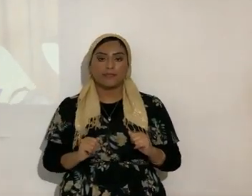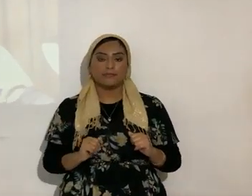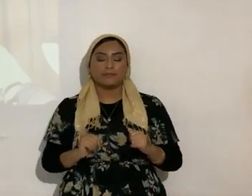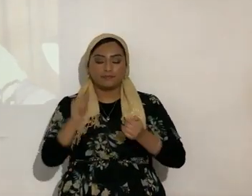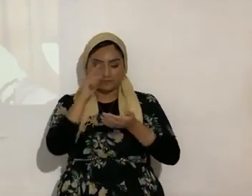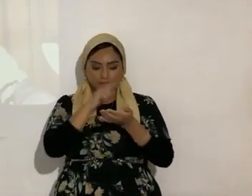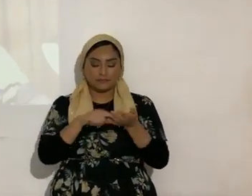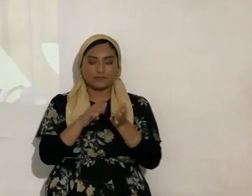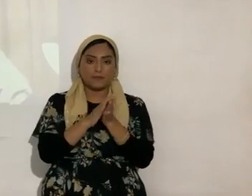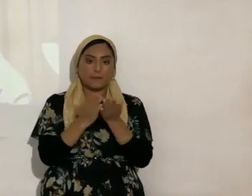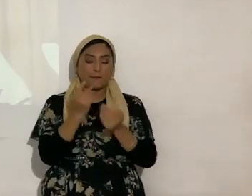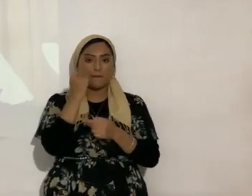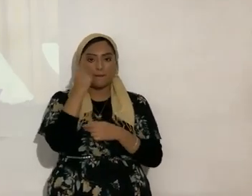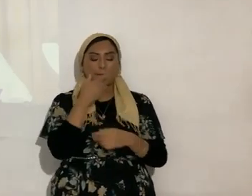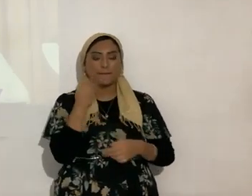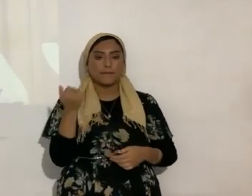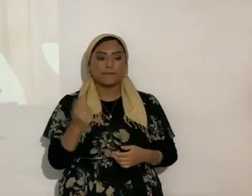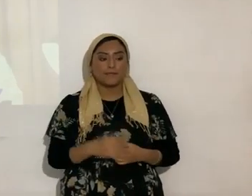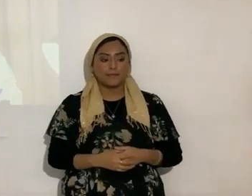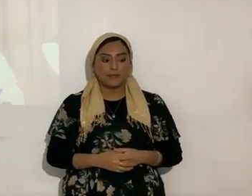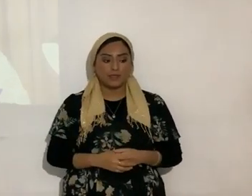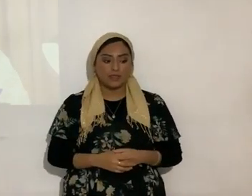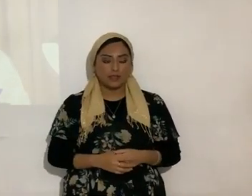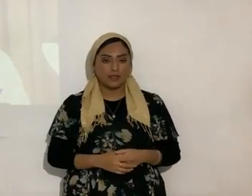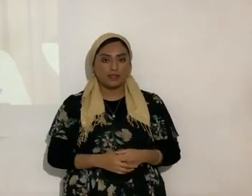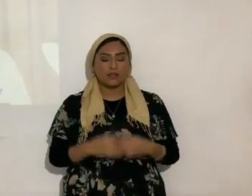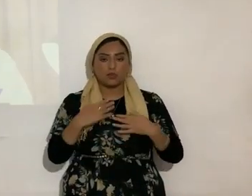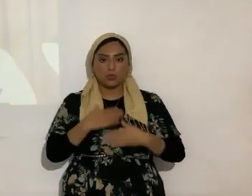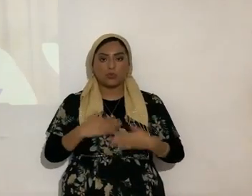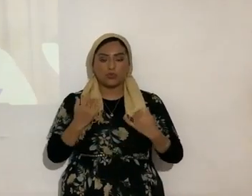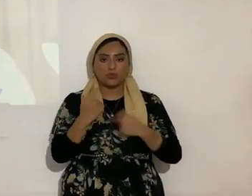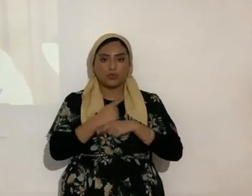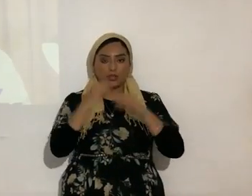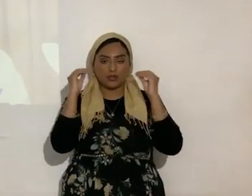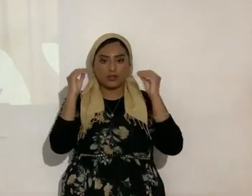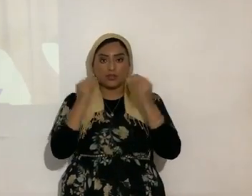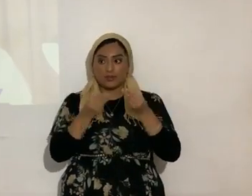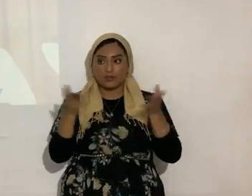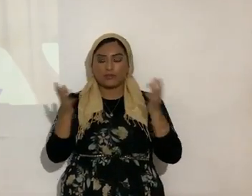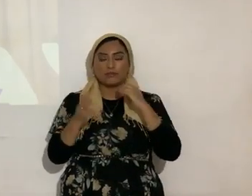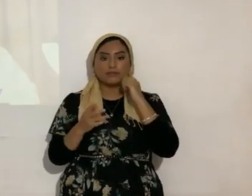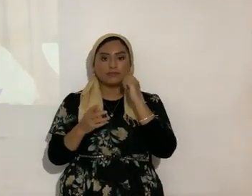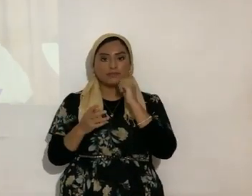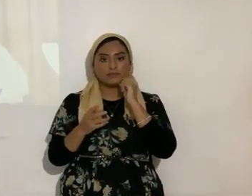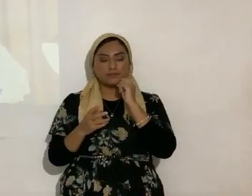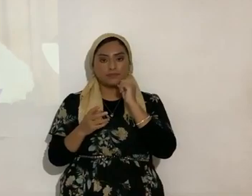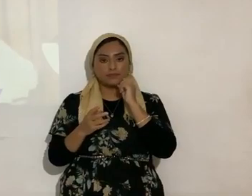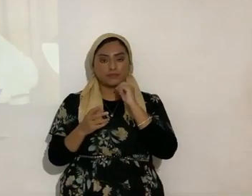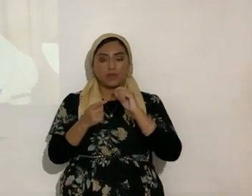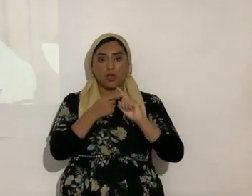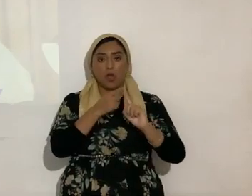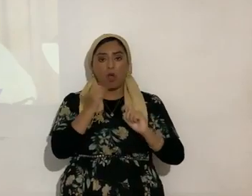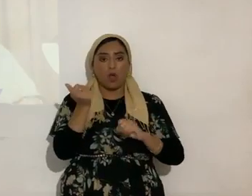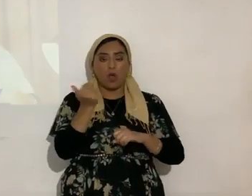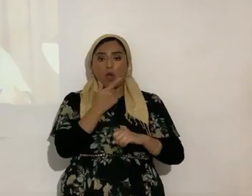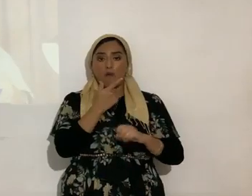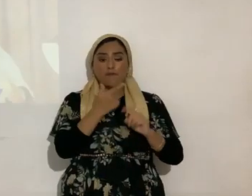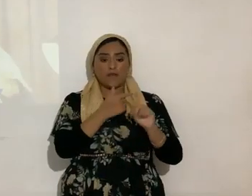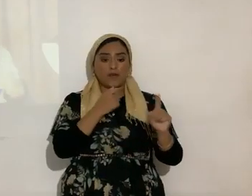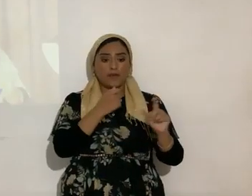vamos para que se entienda bien, y van a ver cómo van a disfrutar este tema. Vayan avisando. Todo lo de Elohim, Yahshua, todo lo de